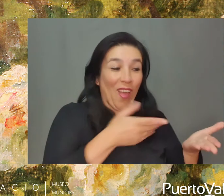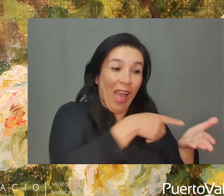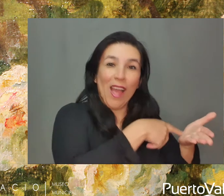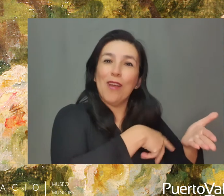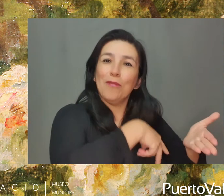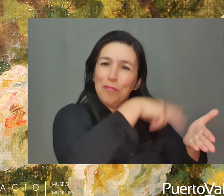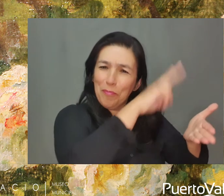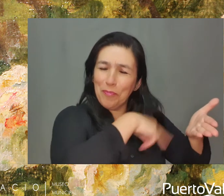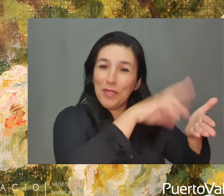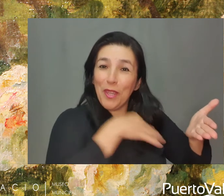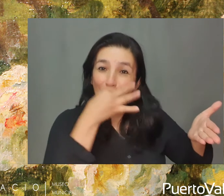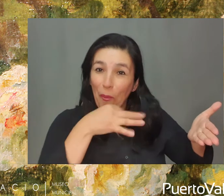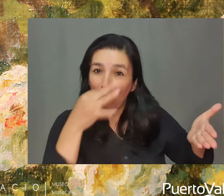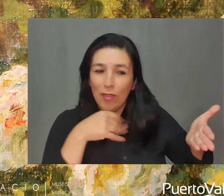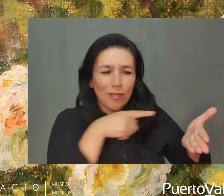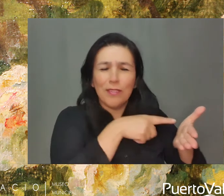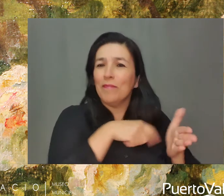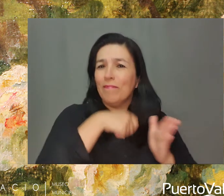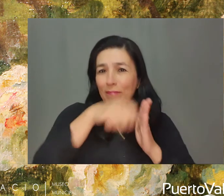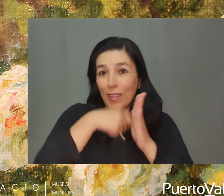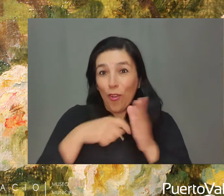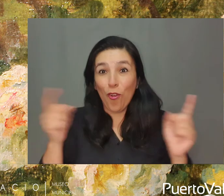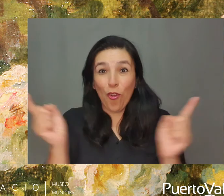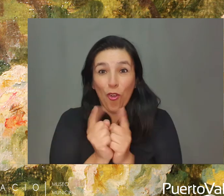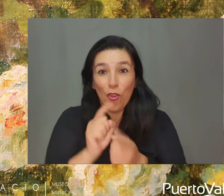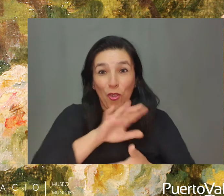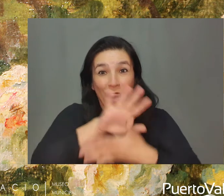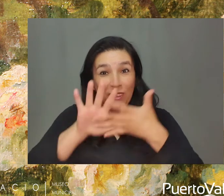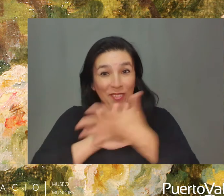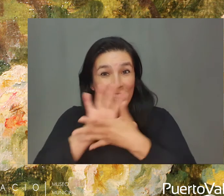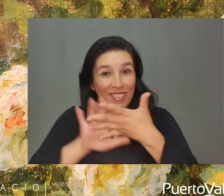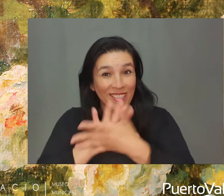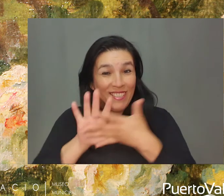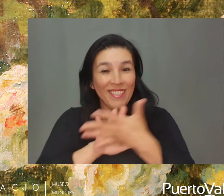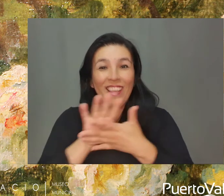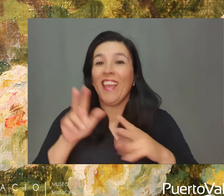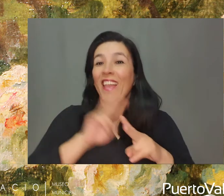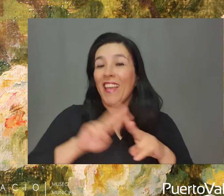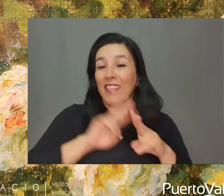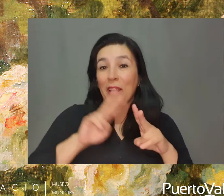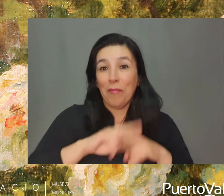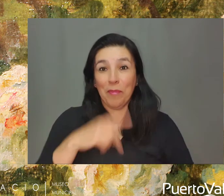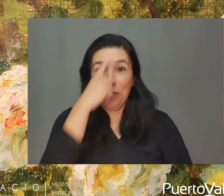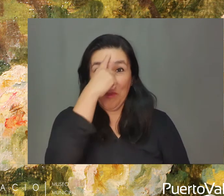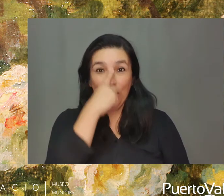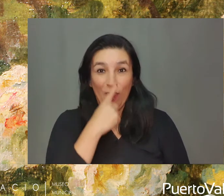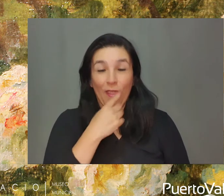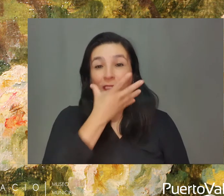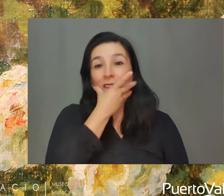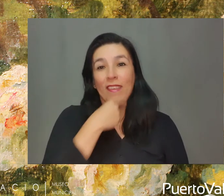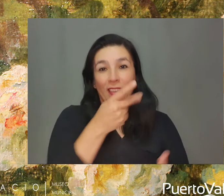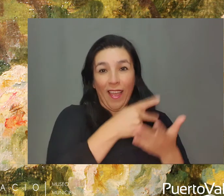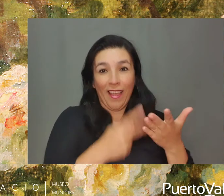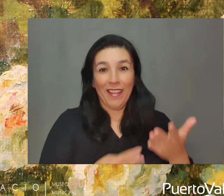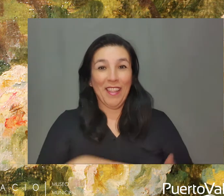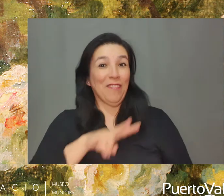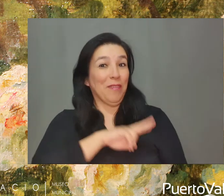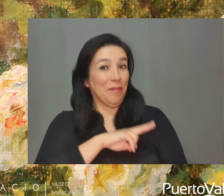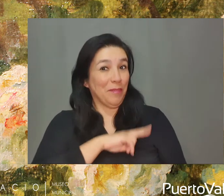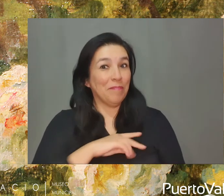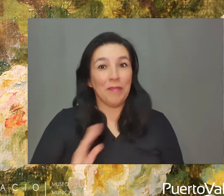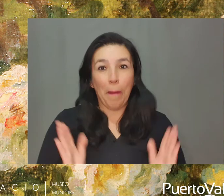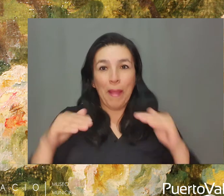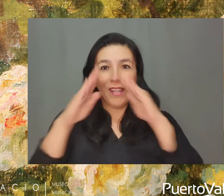Bienvenidos a Te cuento una obra, cápsulas audiovisuales en lengua de señas realizadas por el Museo de Bellas Artes de